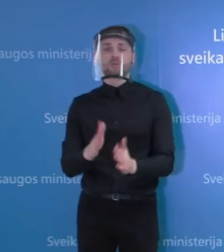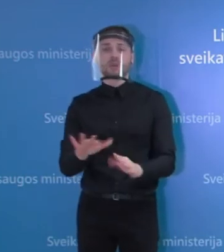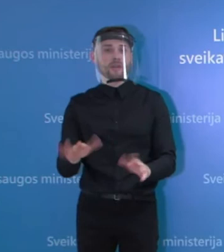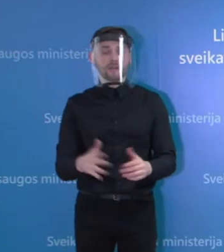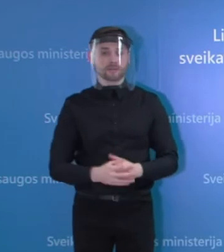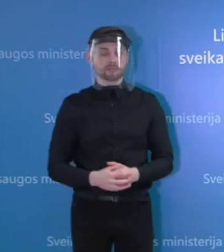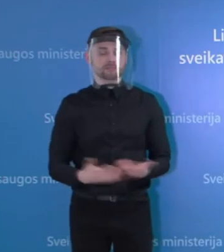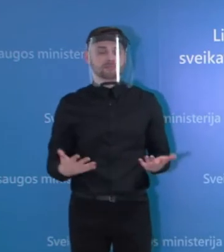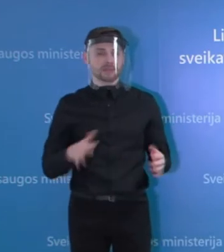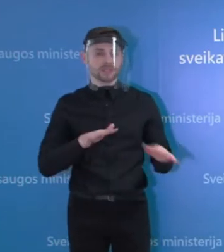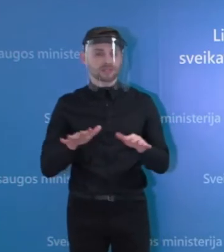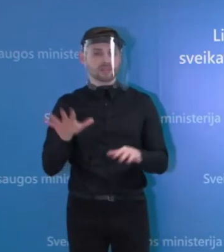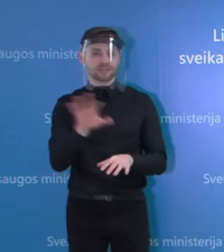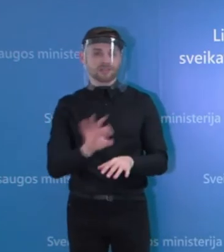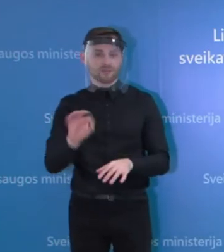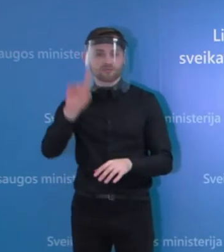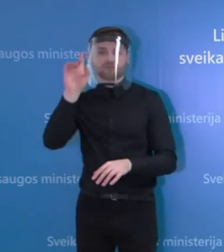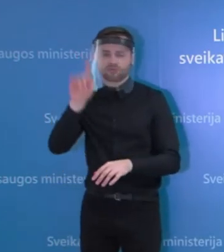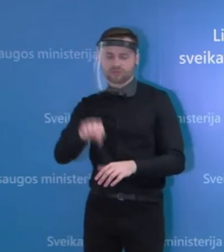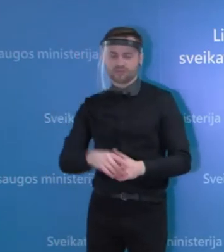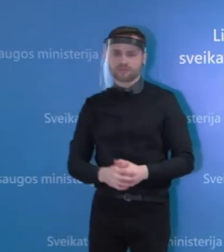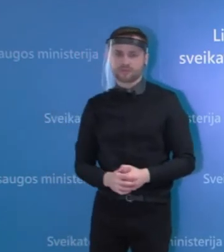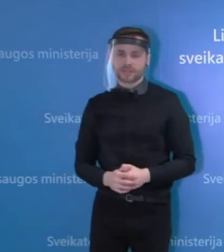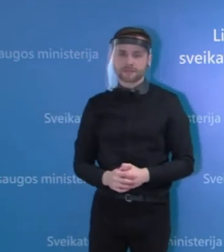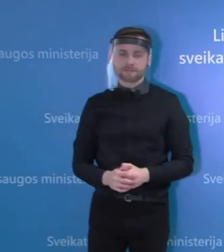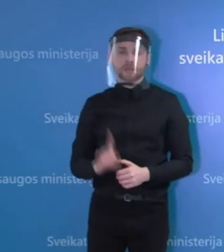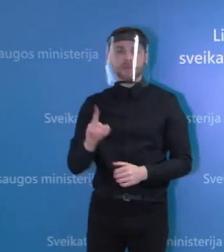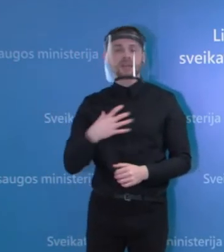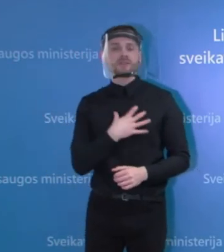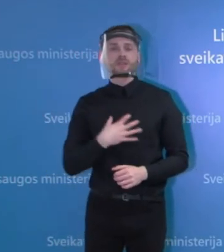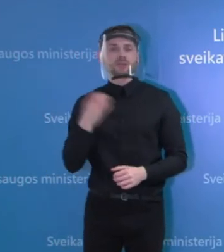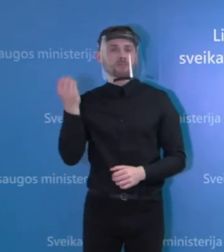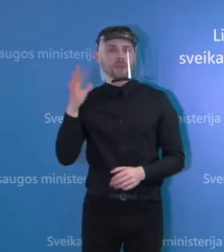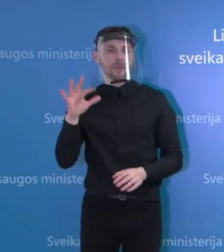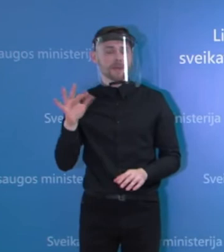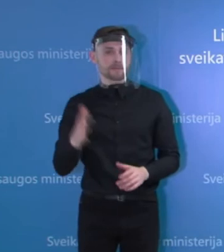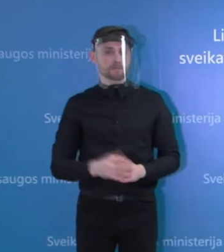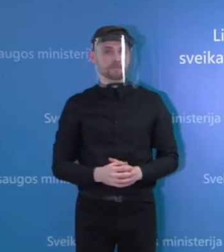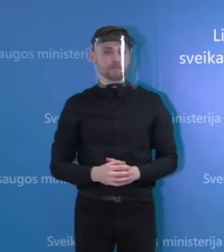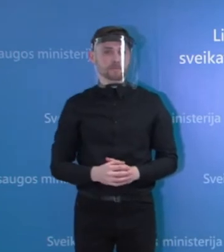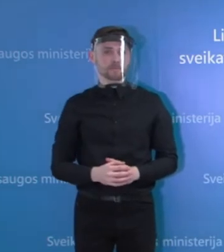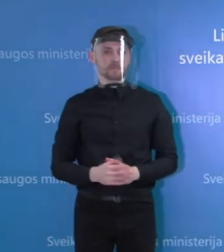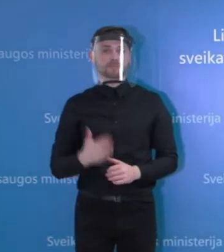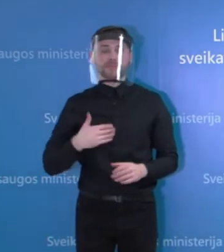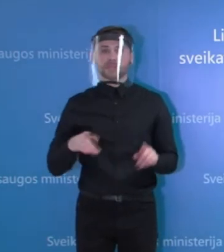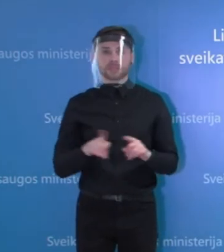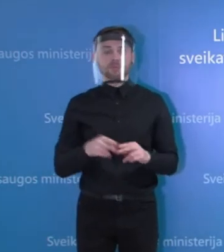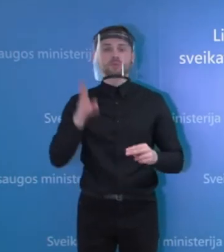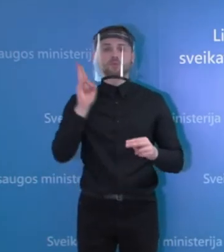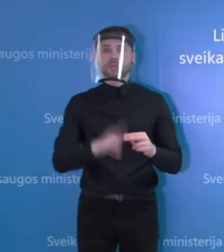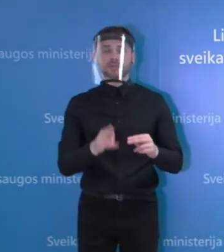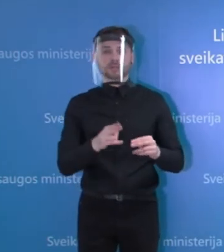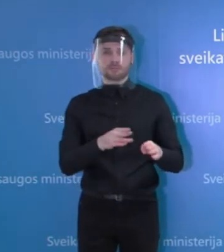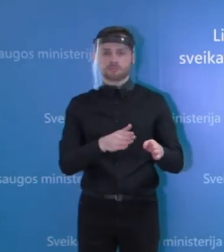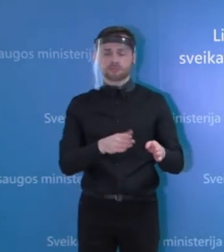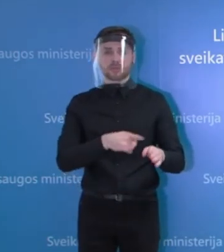situaciją, bet ką reikėtų suprasti, kad mes irgi esame pribuoti savo sprendimuose, nes bent